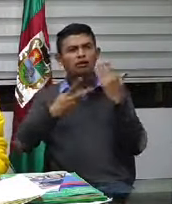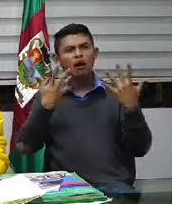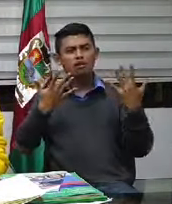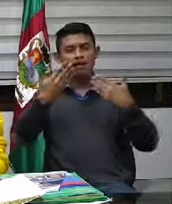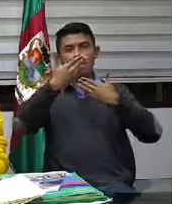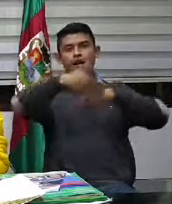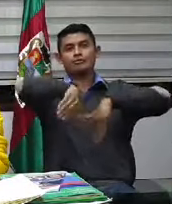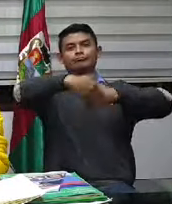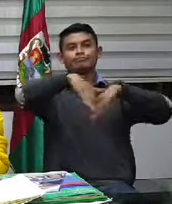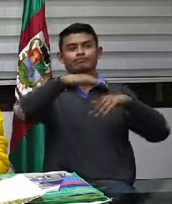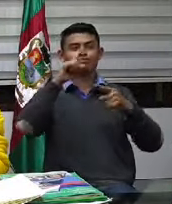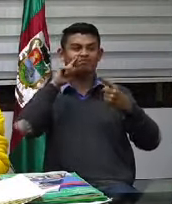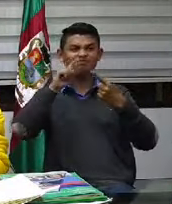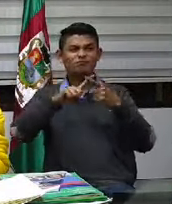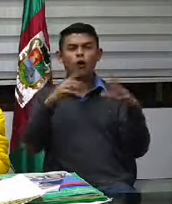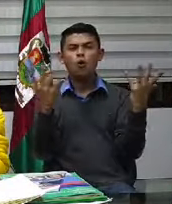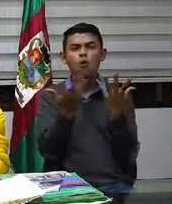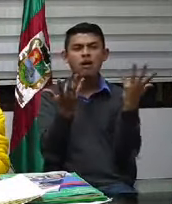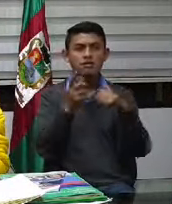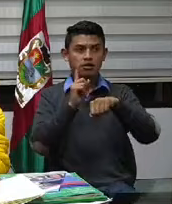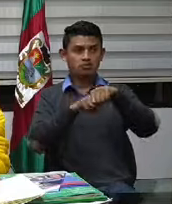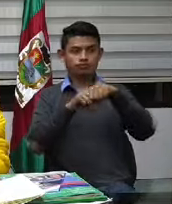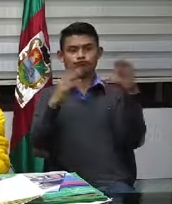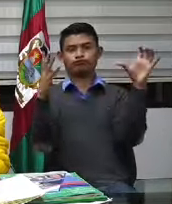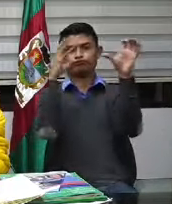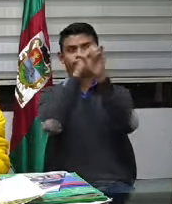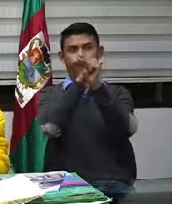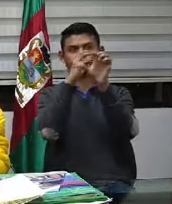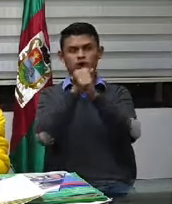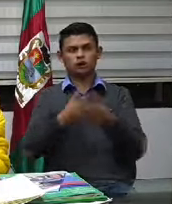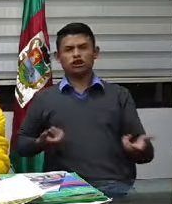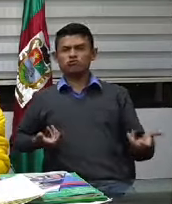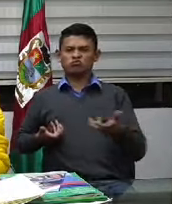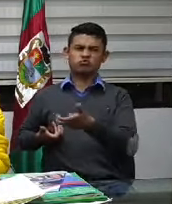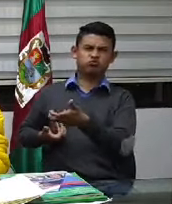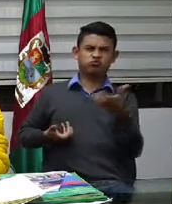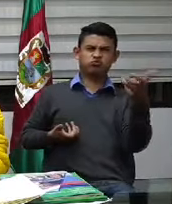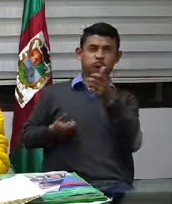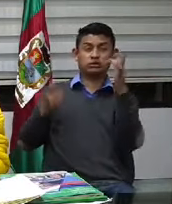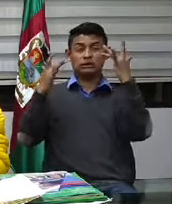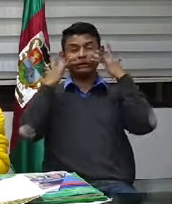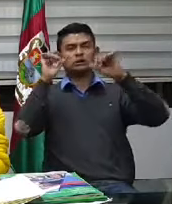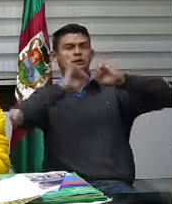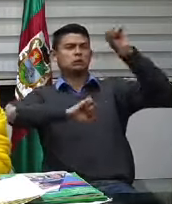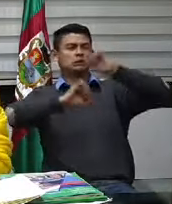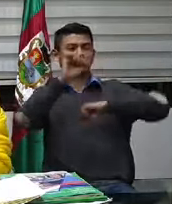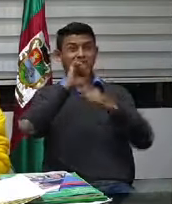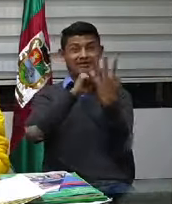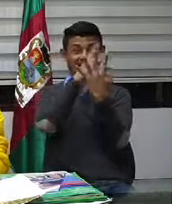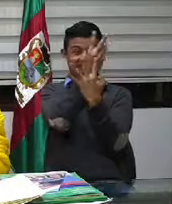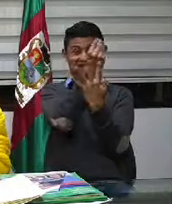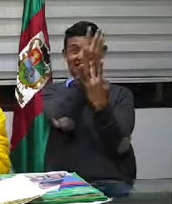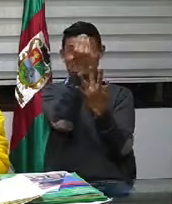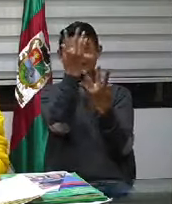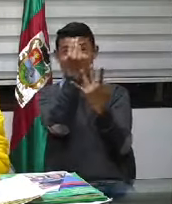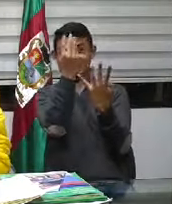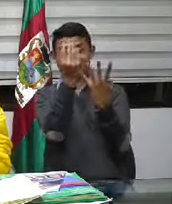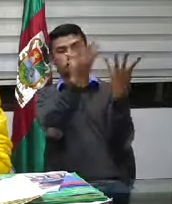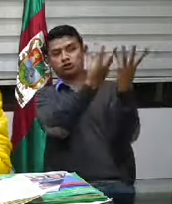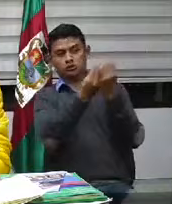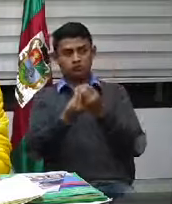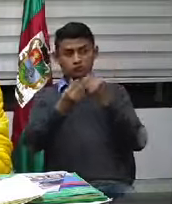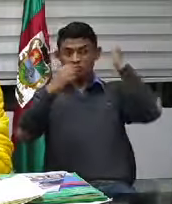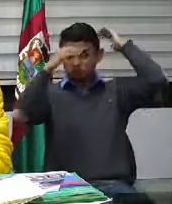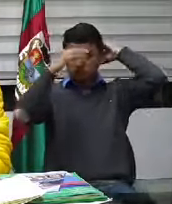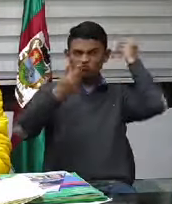especialmente en las horas de la noche. Esos cuatro grupos trabajando en conjunto, los bomberos lavando con agua